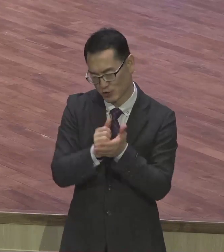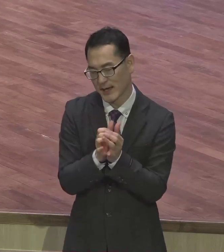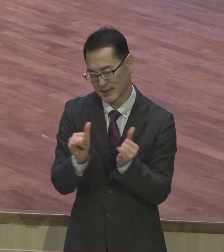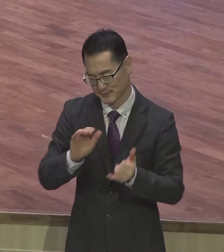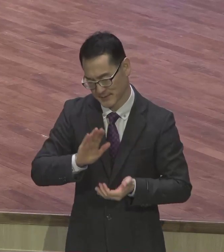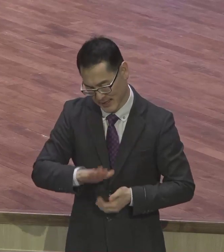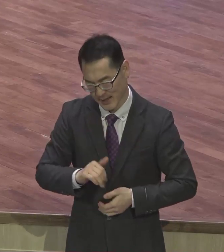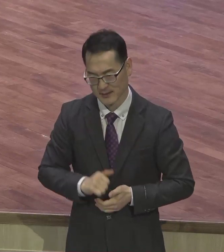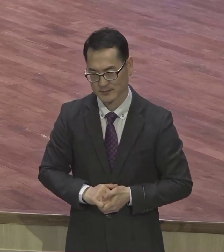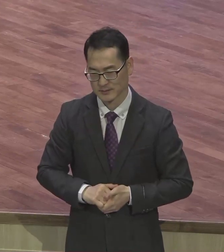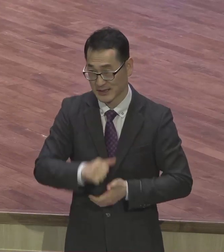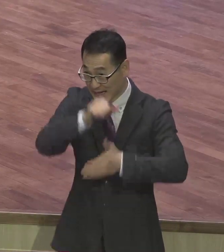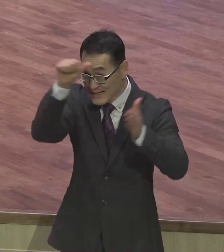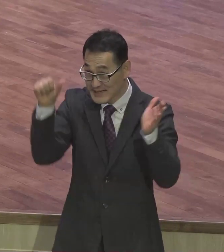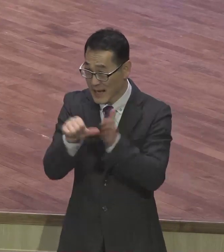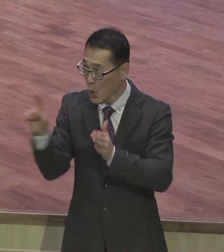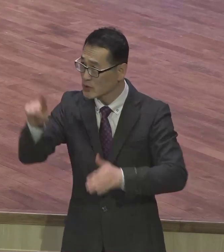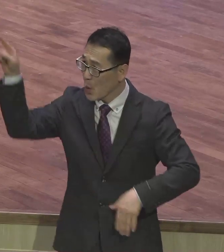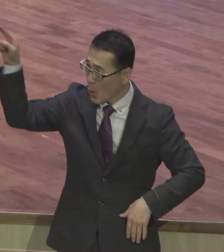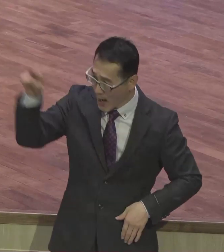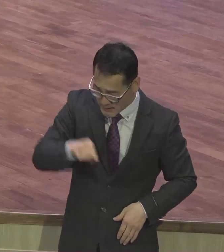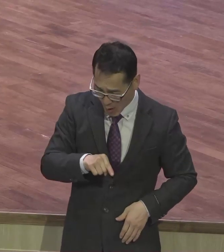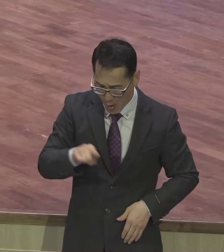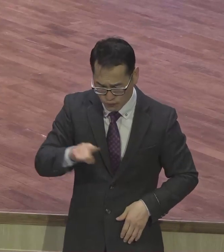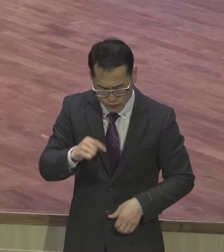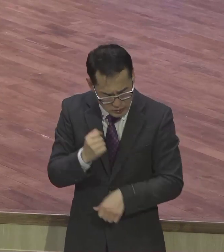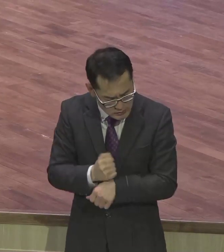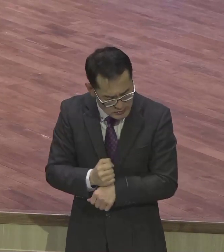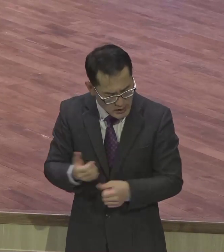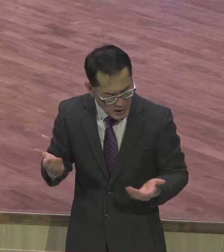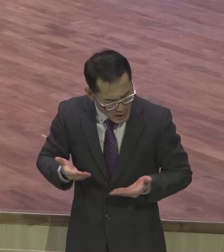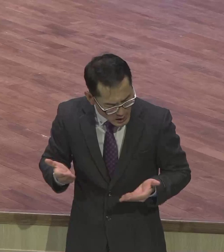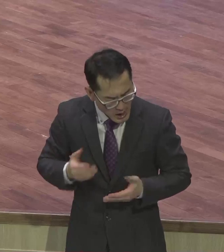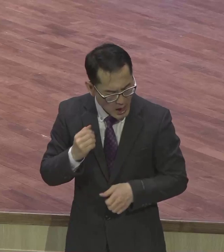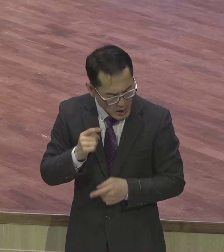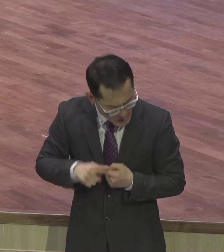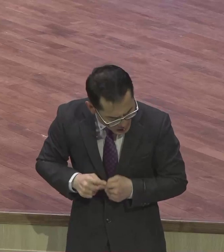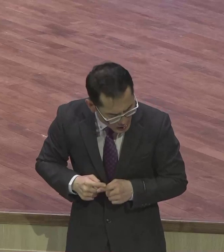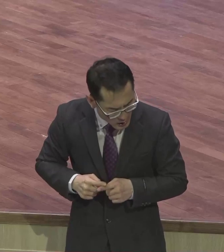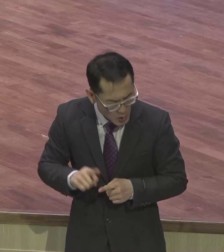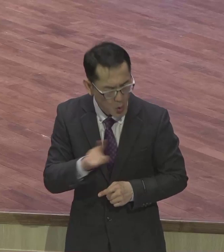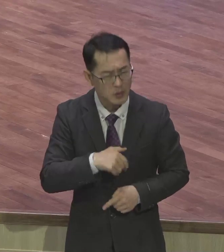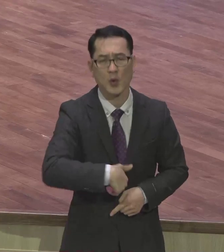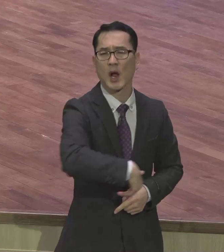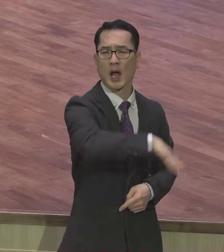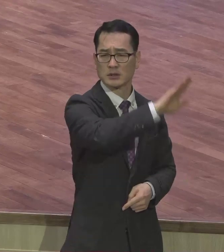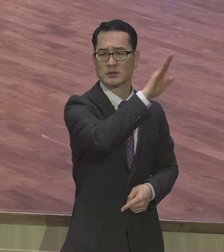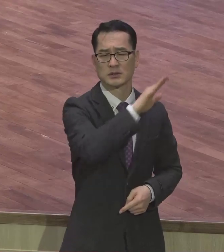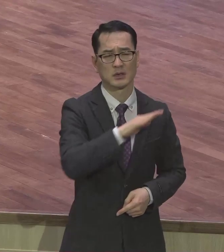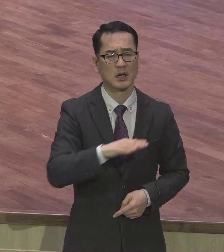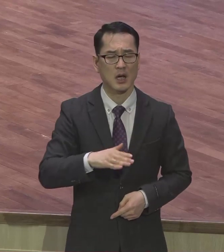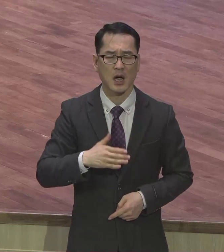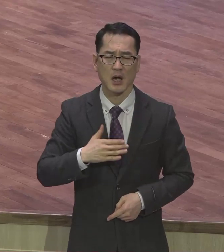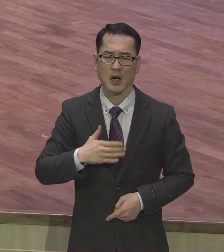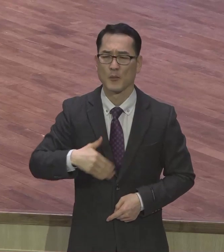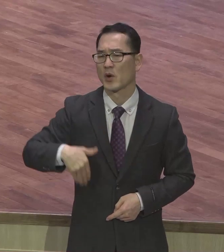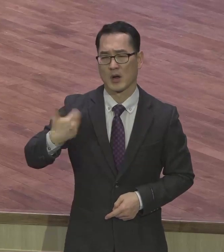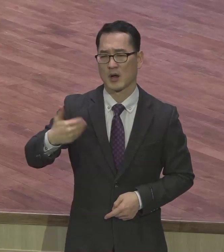어디서 와서 무엇을 하다가 어디로 가는지 알지 못하고 내